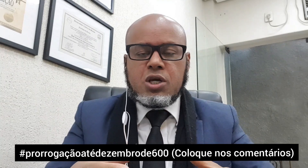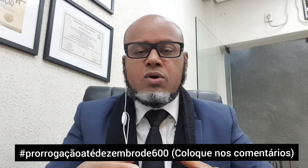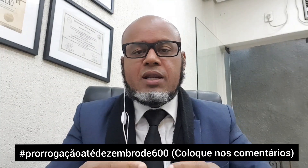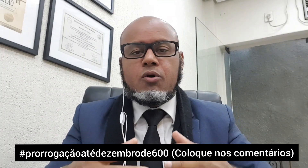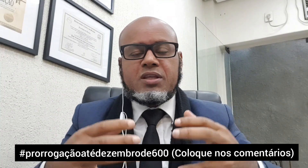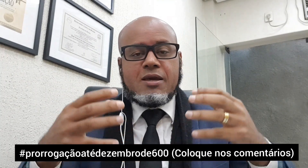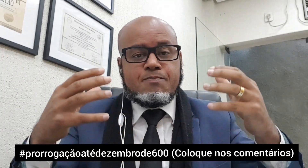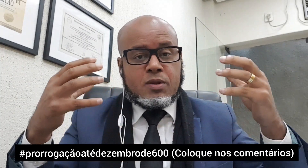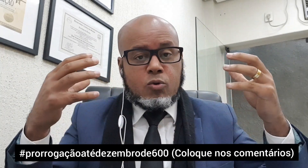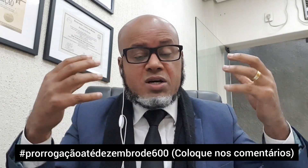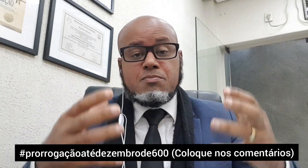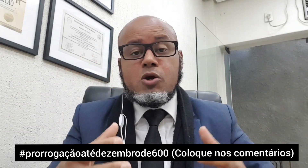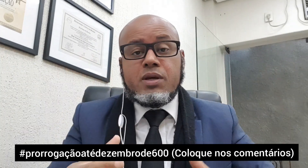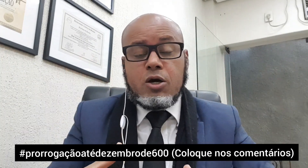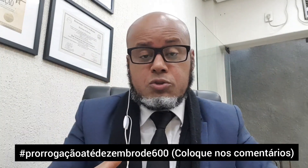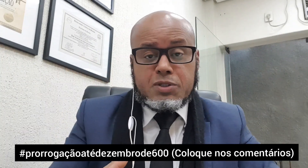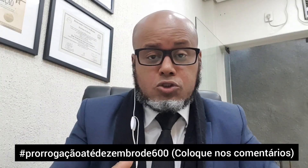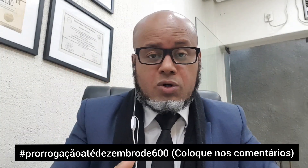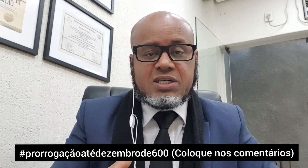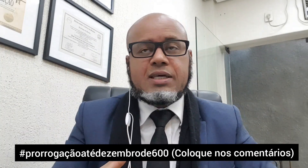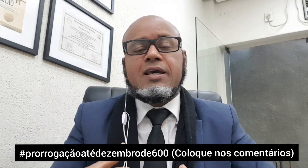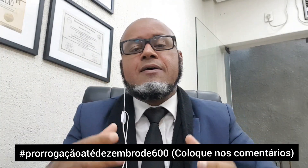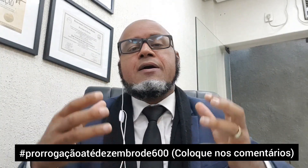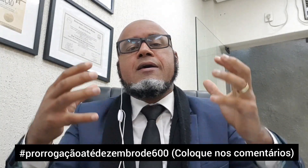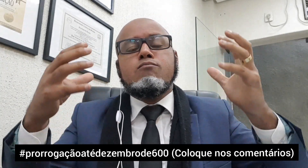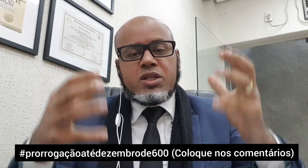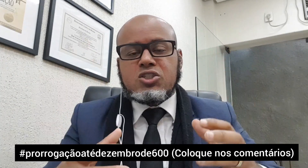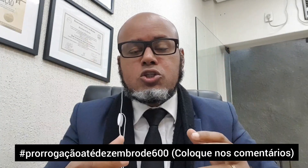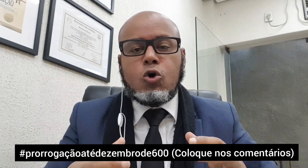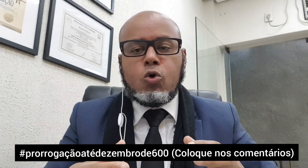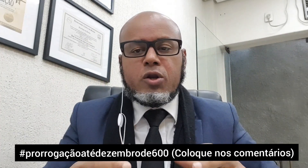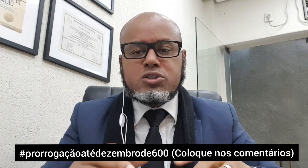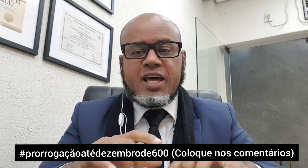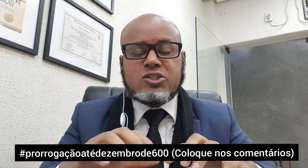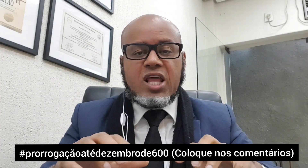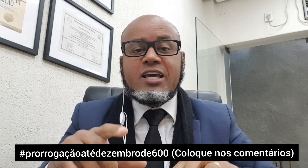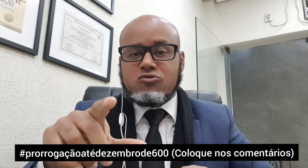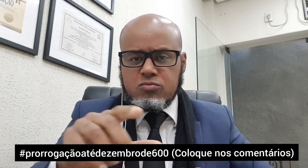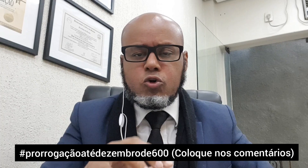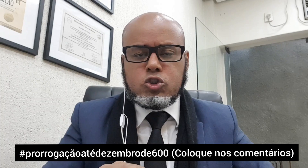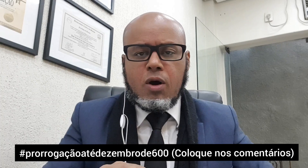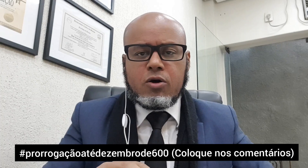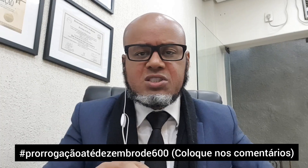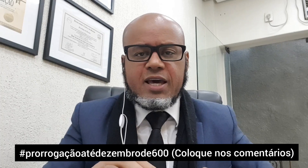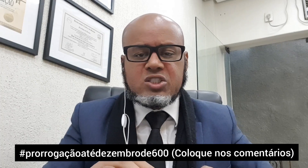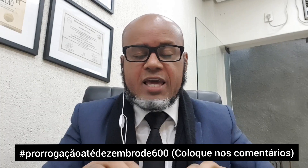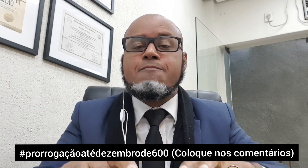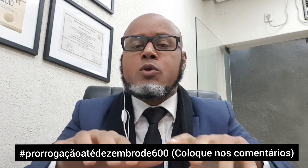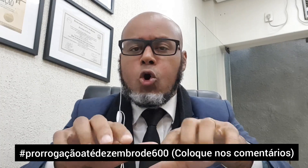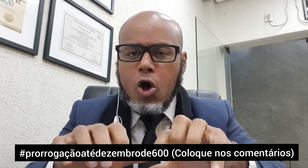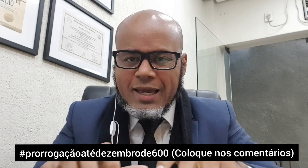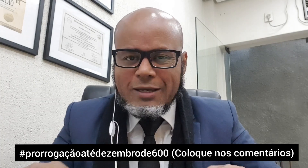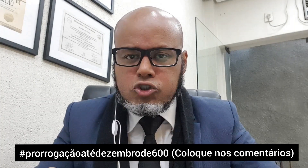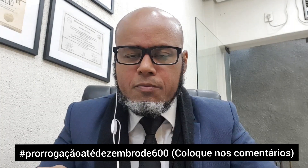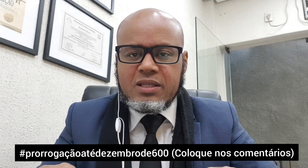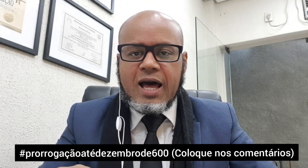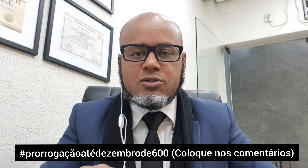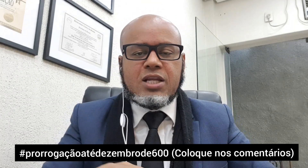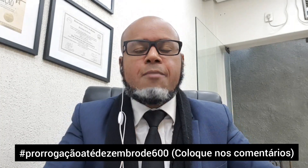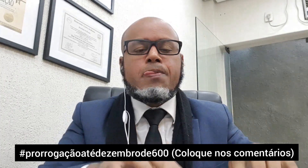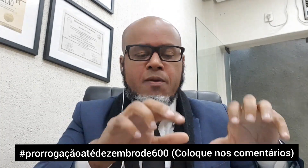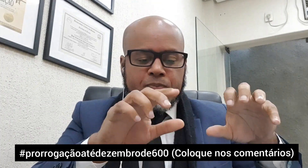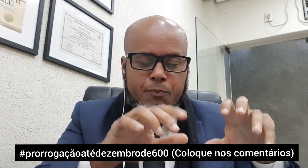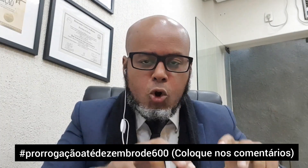hoje é um canal que tem quase meio milhão de pessoas aqui e muita gente colocou a nossa hashtag e nós vamos continuar com a nossa hashtag. Coloque aqui nos